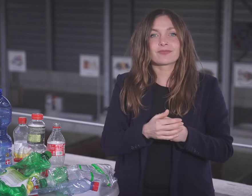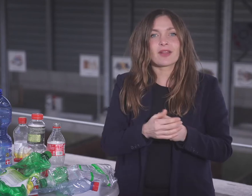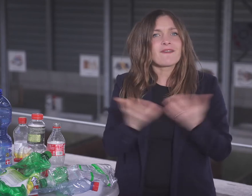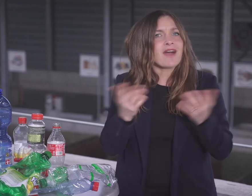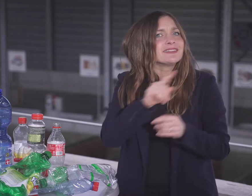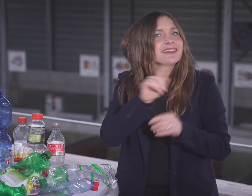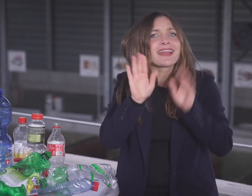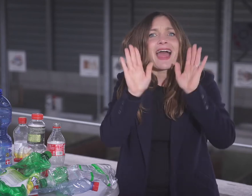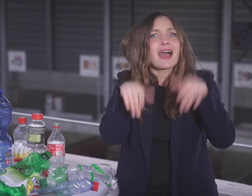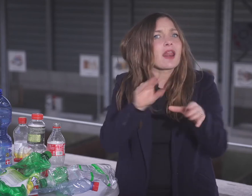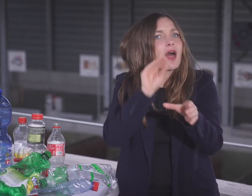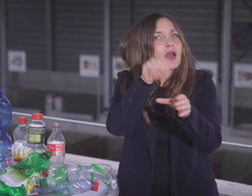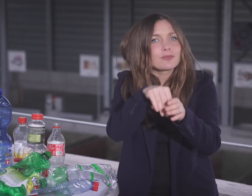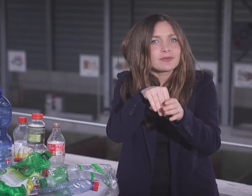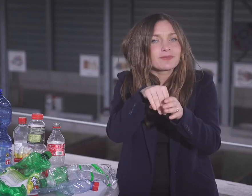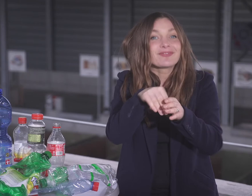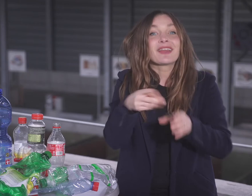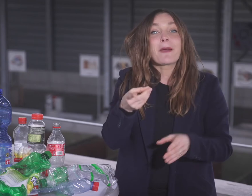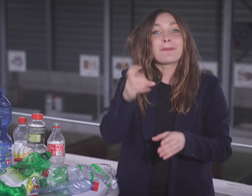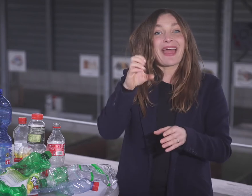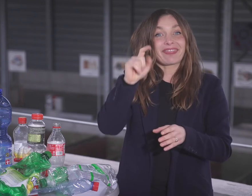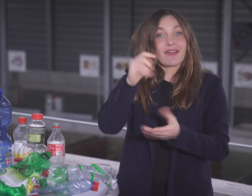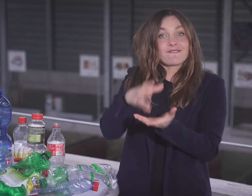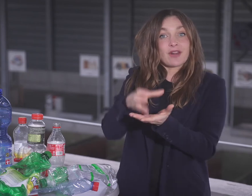Was gehört nicht in die Pet-Getränkeflaschensammlung?